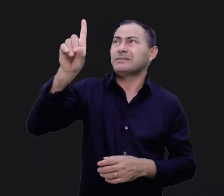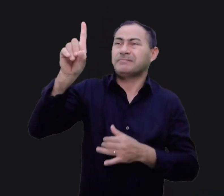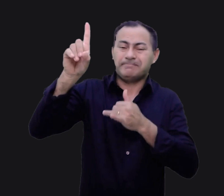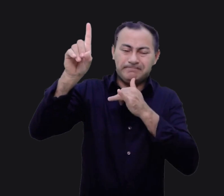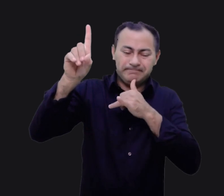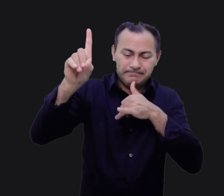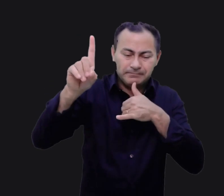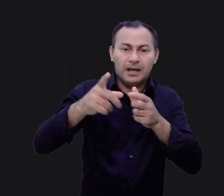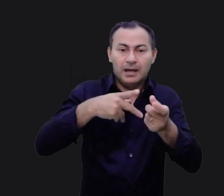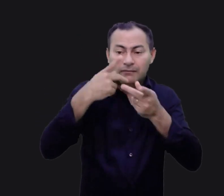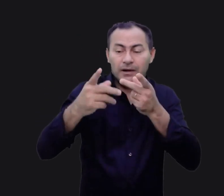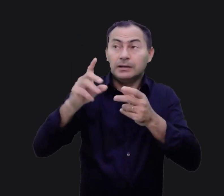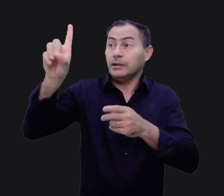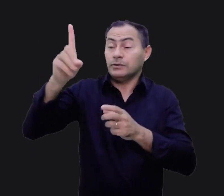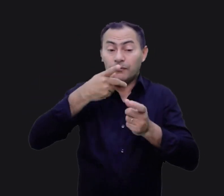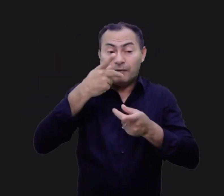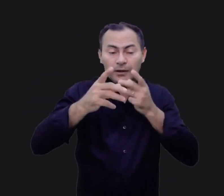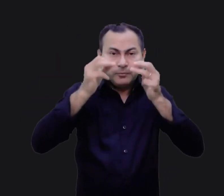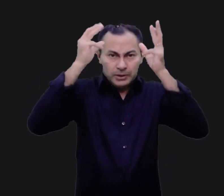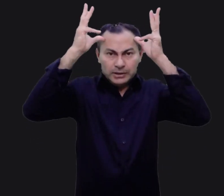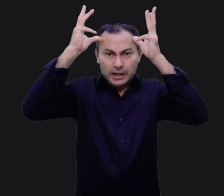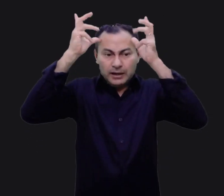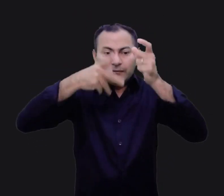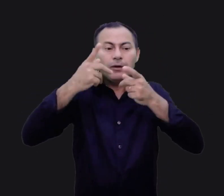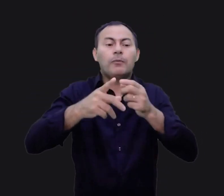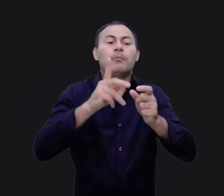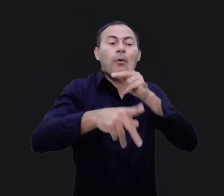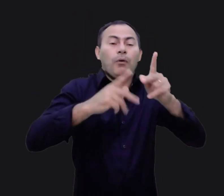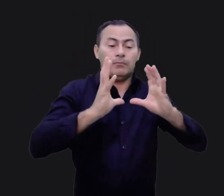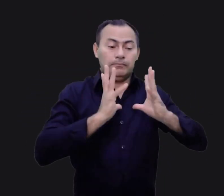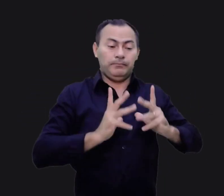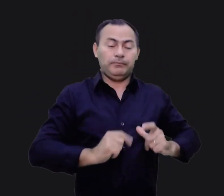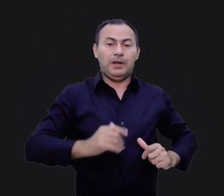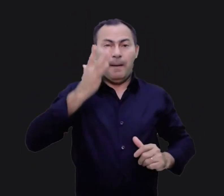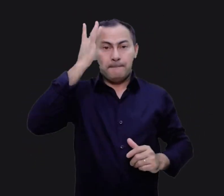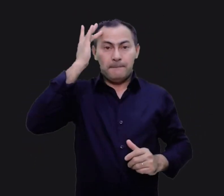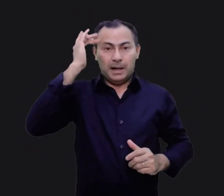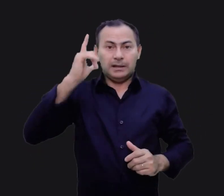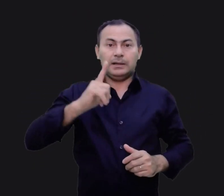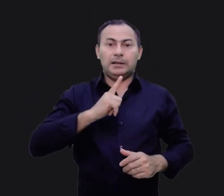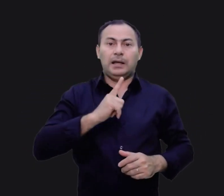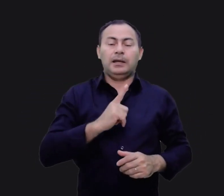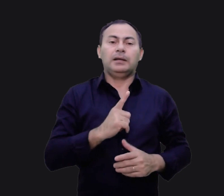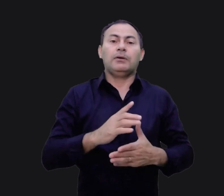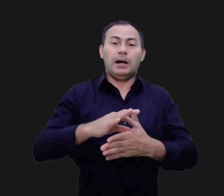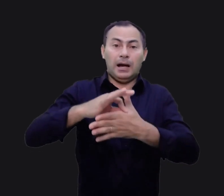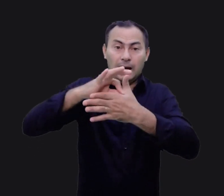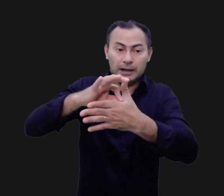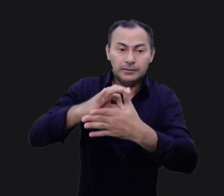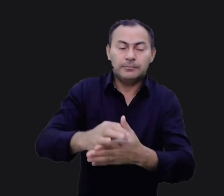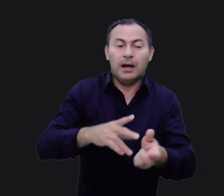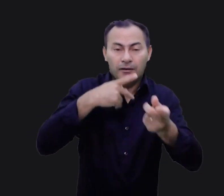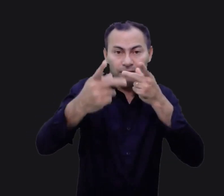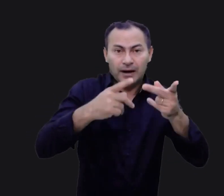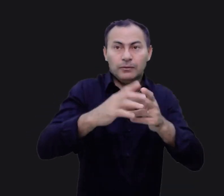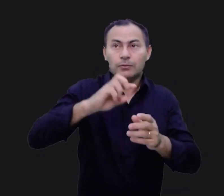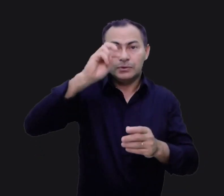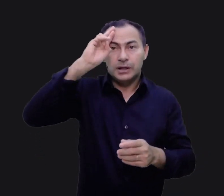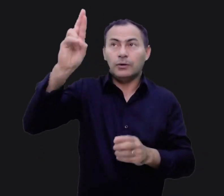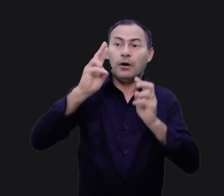Deus. Ele então diz a Moisés. Diga ao povo para se purificar, porque amanhã terão carne. Diga-lhes que o Senhor